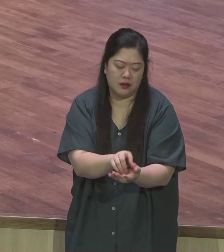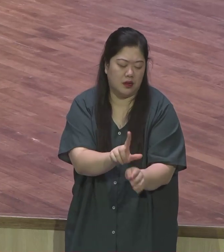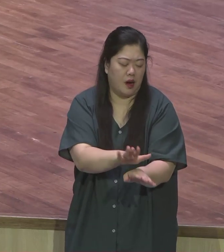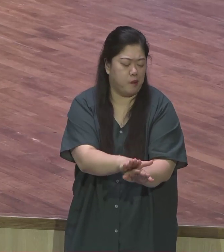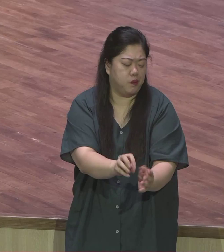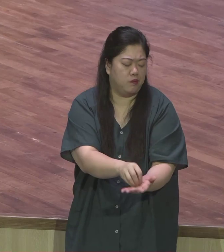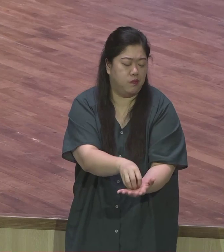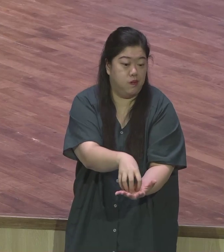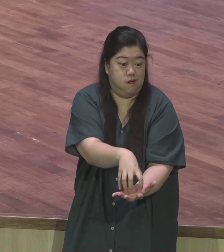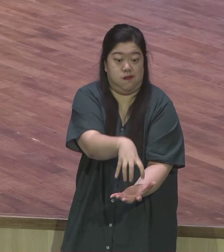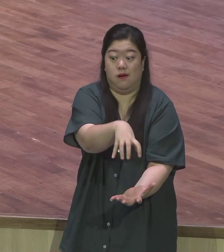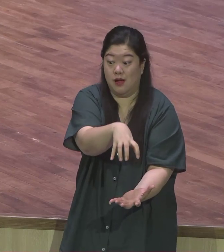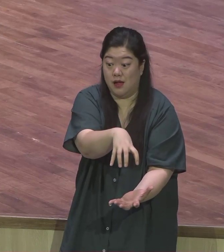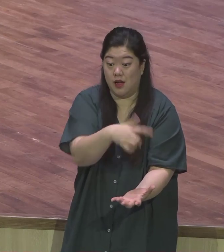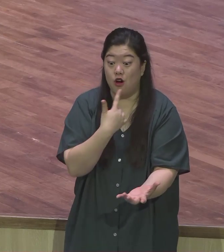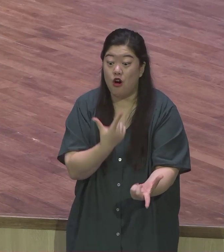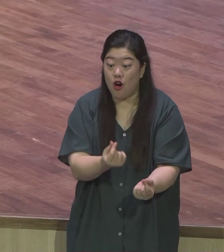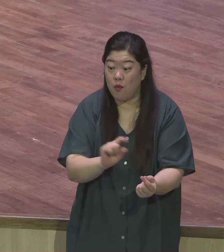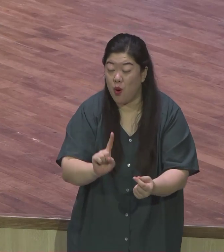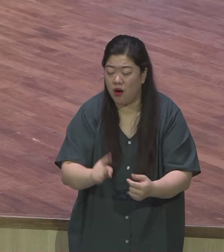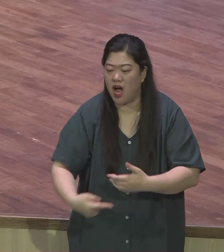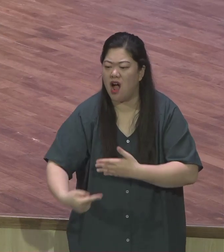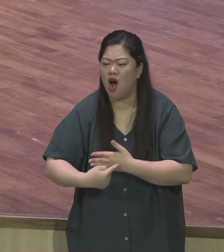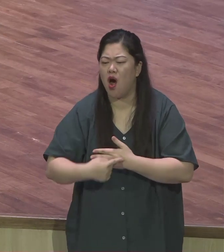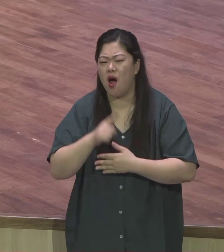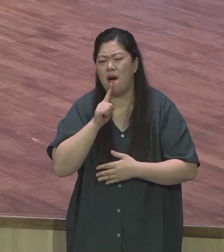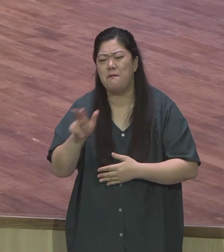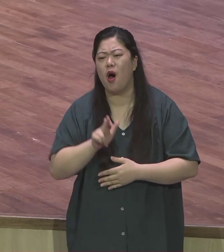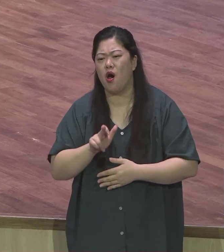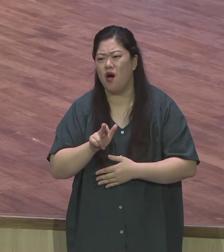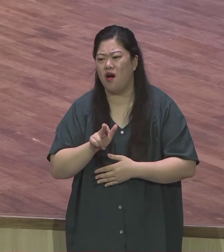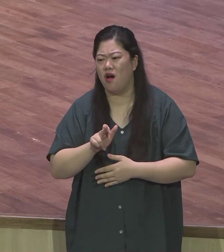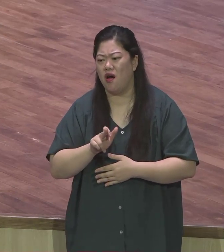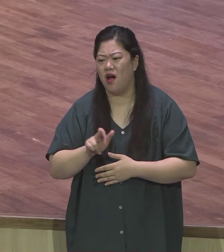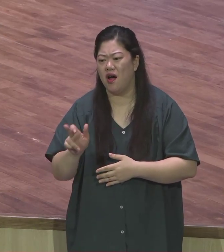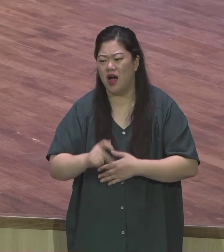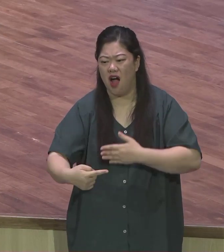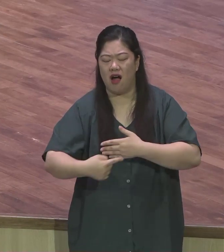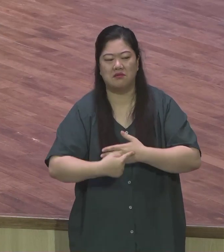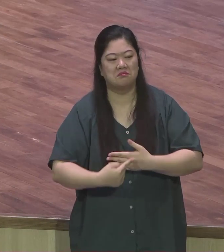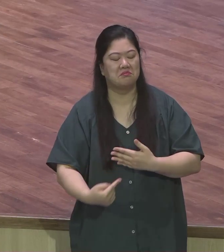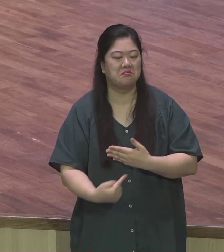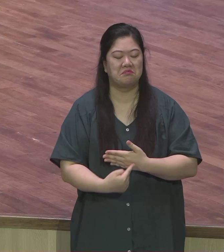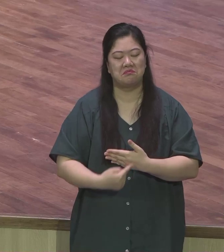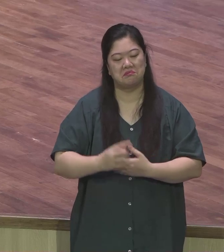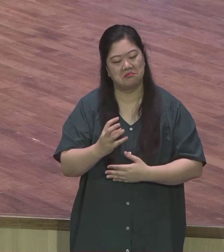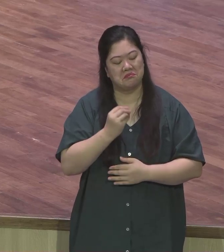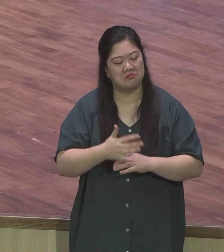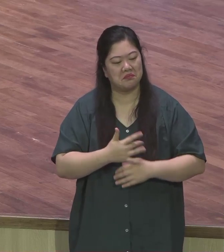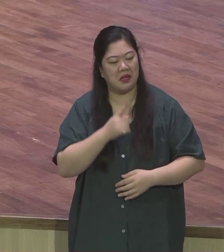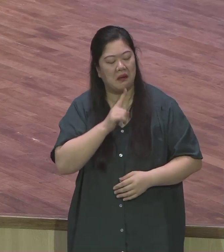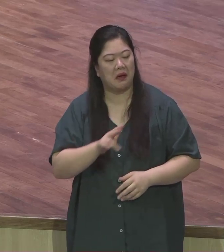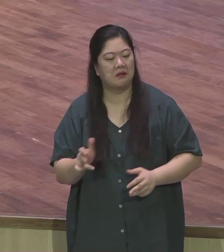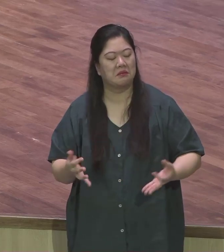본문에서는 바리새인들의 외식을 의미하기 때문에 굉장히 나쁜 측면으로 그 의미가 사용되고 있습니다